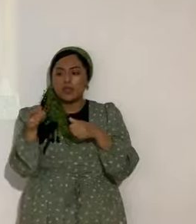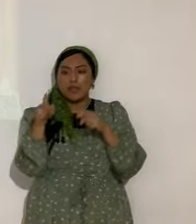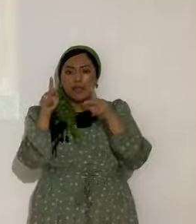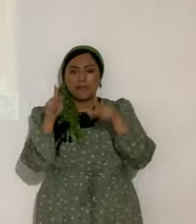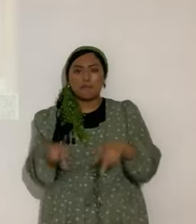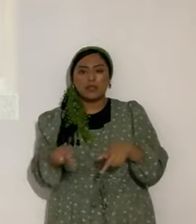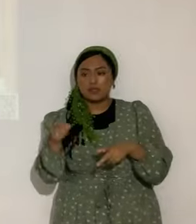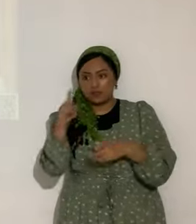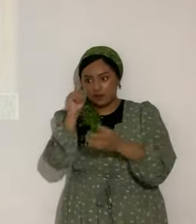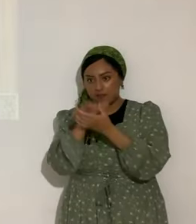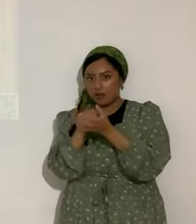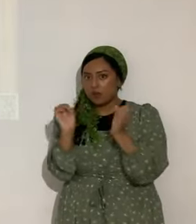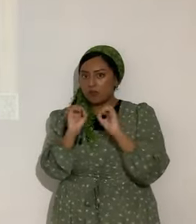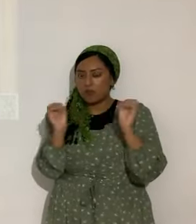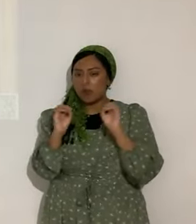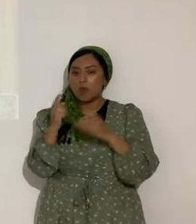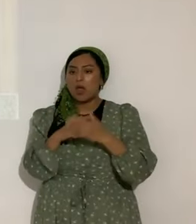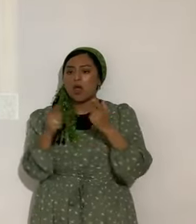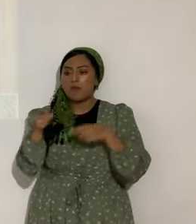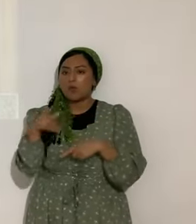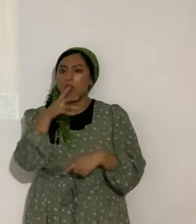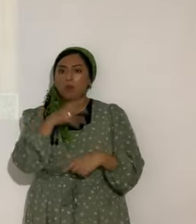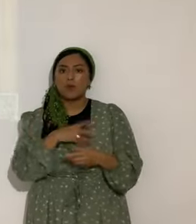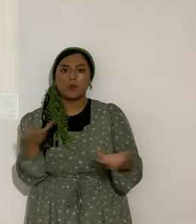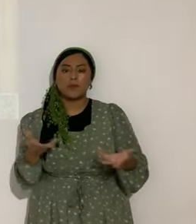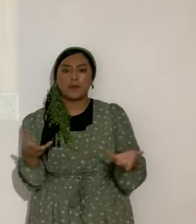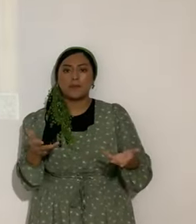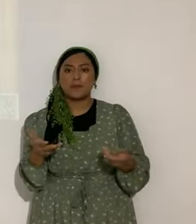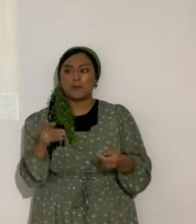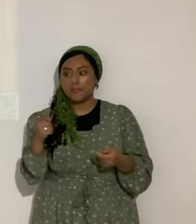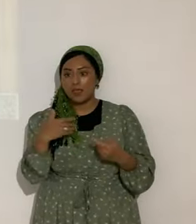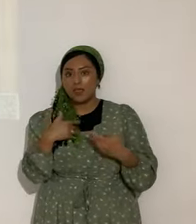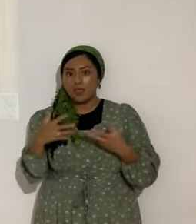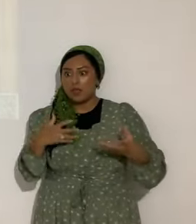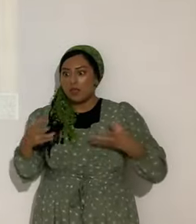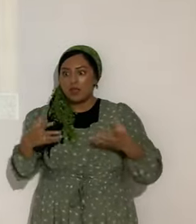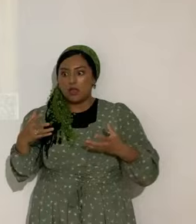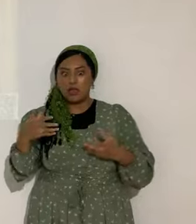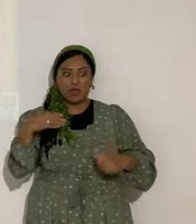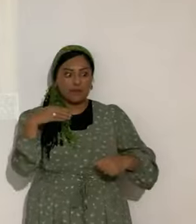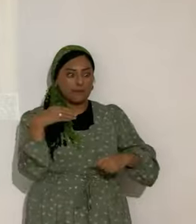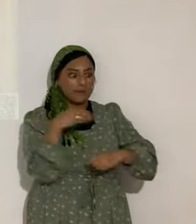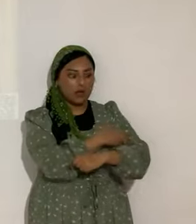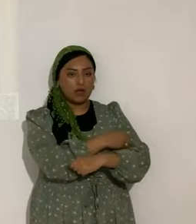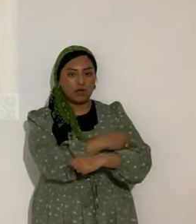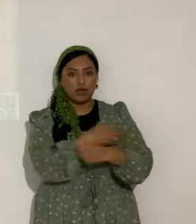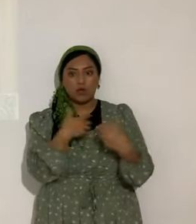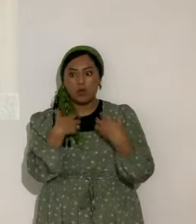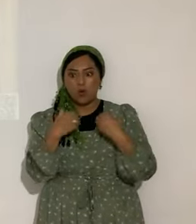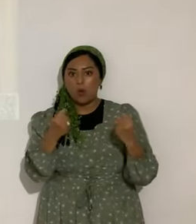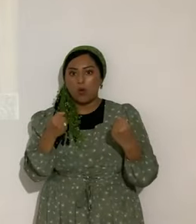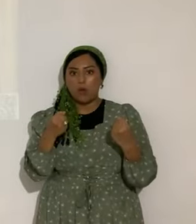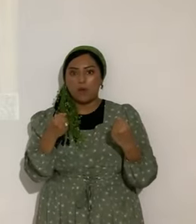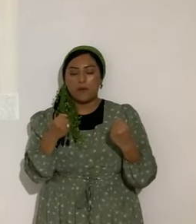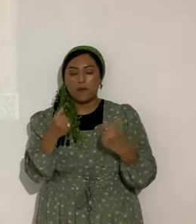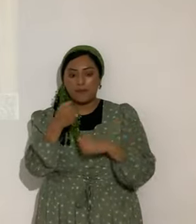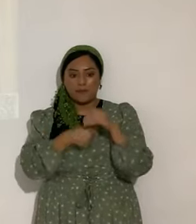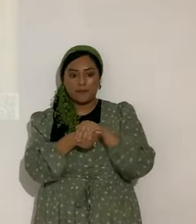Y no es creyente. Tiene un inmenso poder ahí escondido. ¿Qué no se da en los